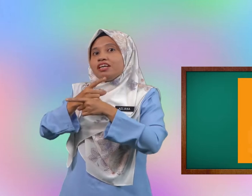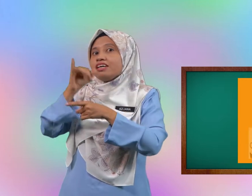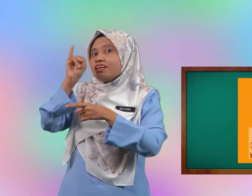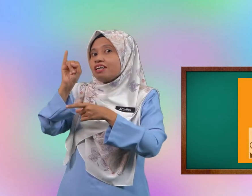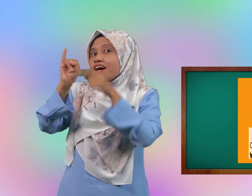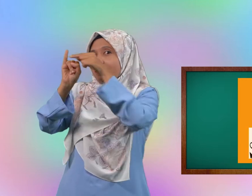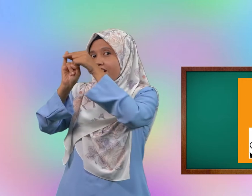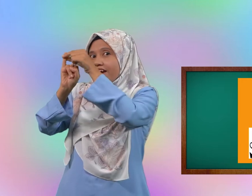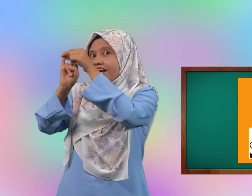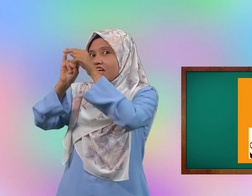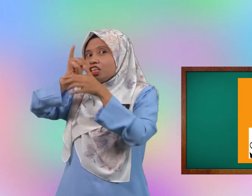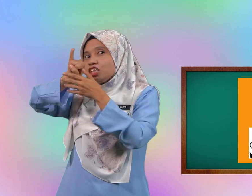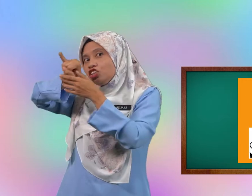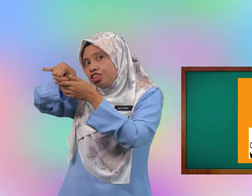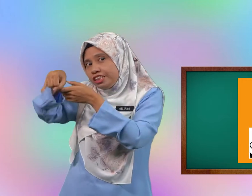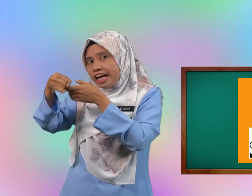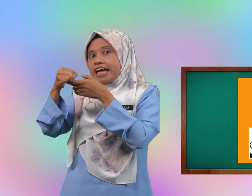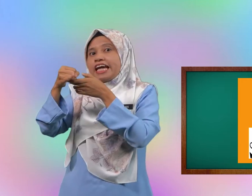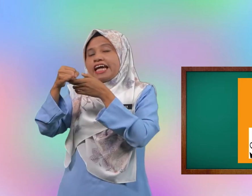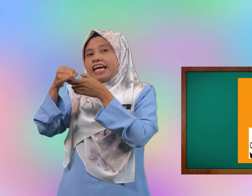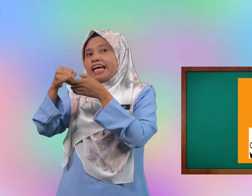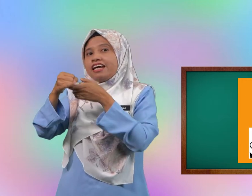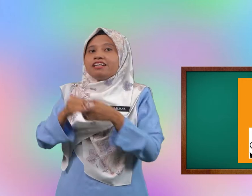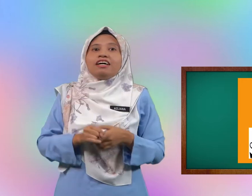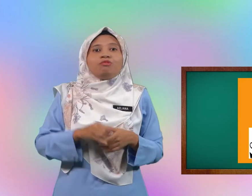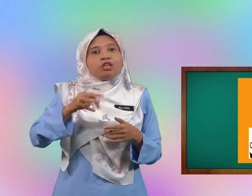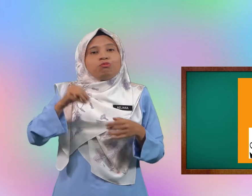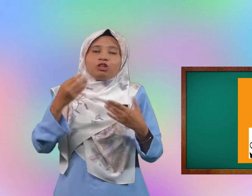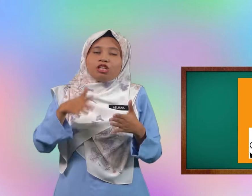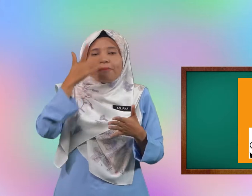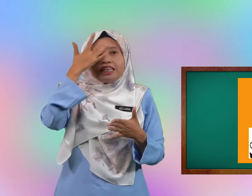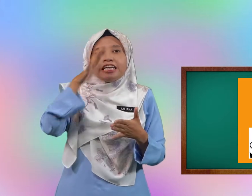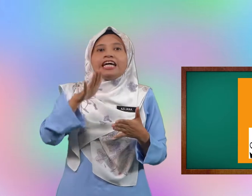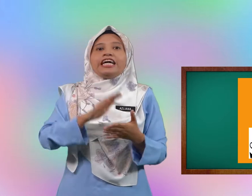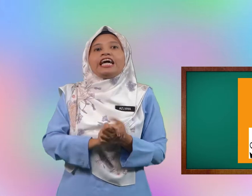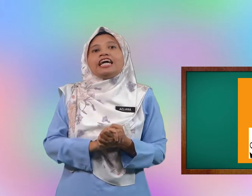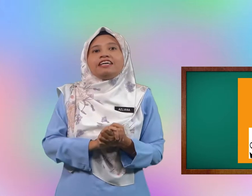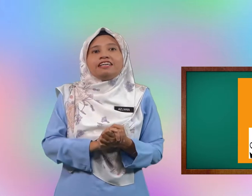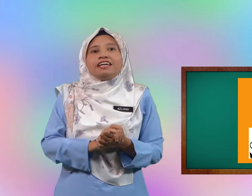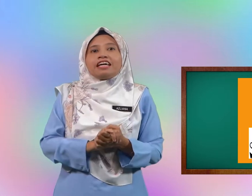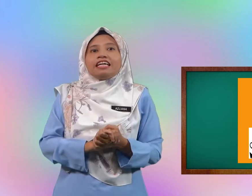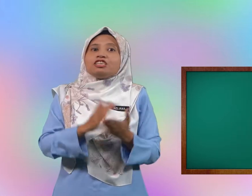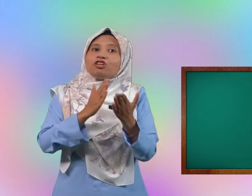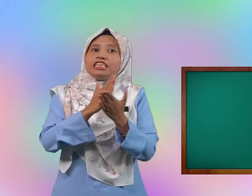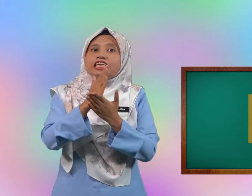i j m murid-murid murid-murid pandai seterusnya